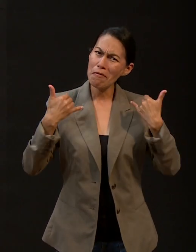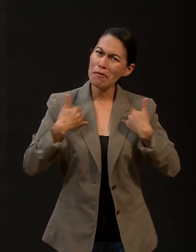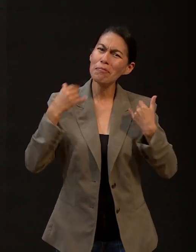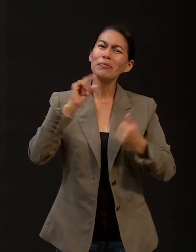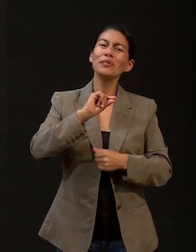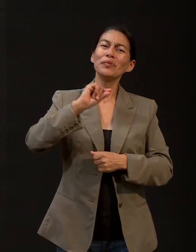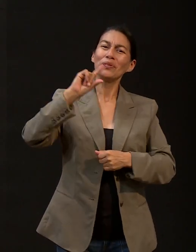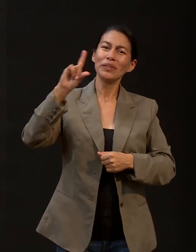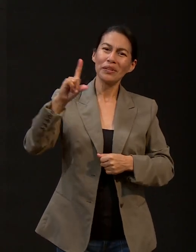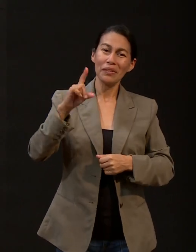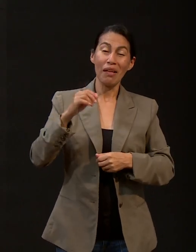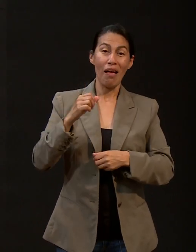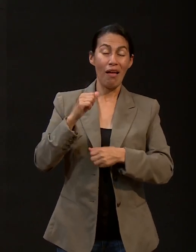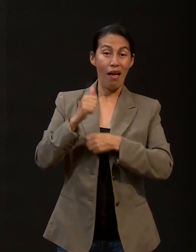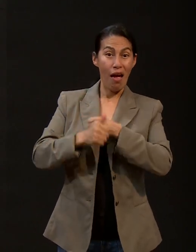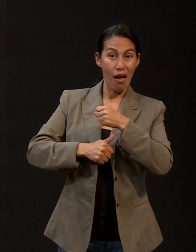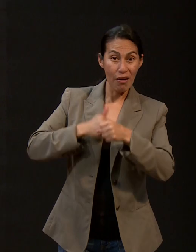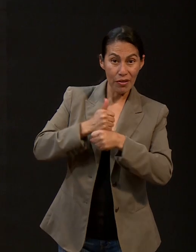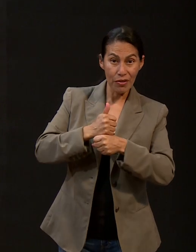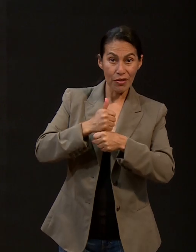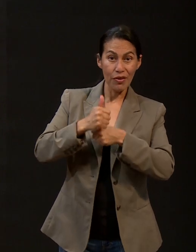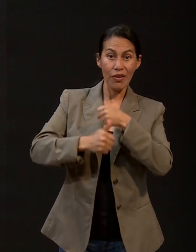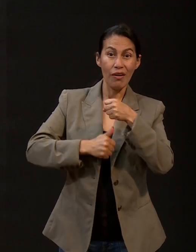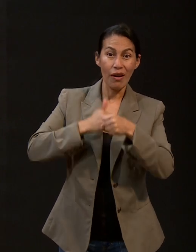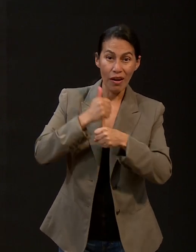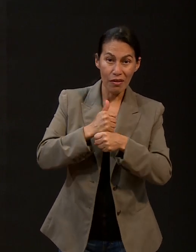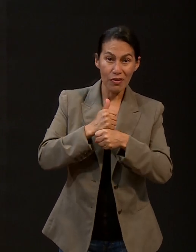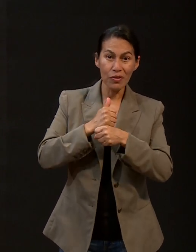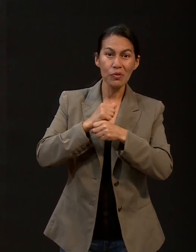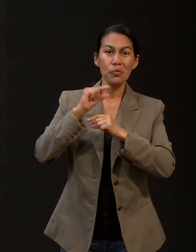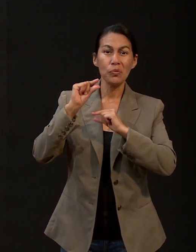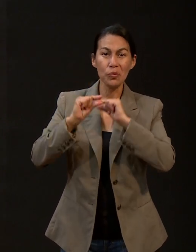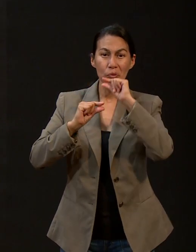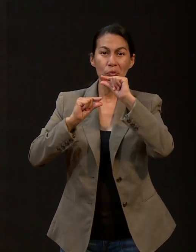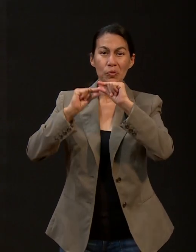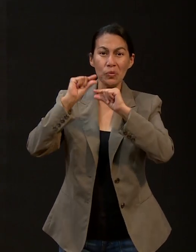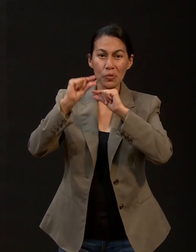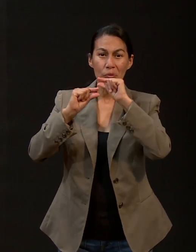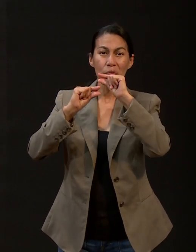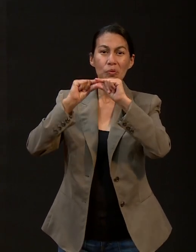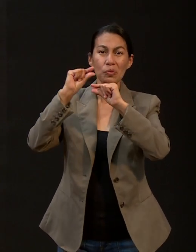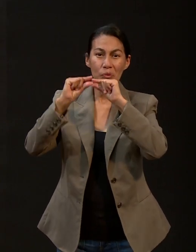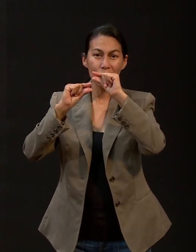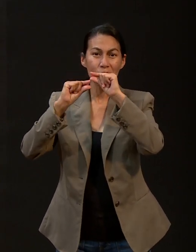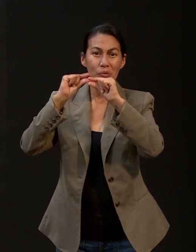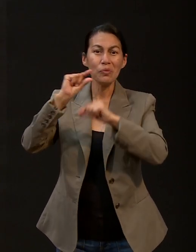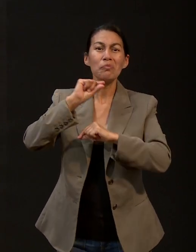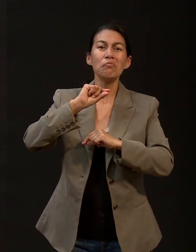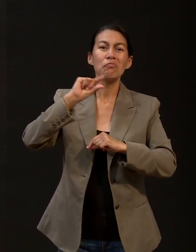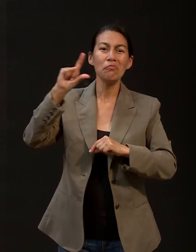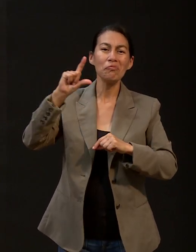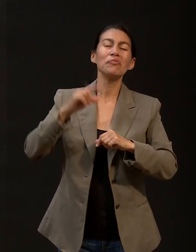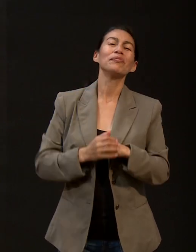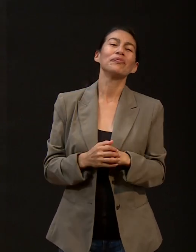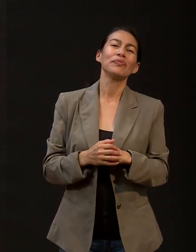superado año tras año y que, puesta la fe en Dios, ella ha